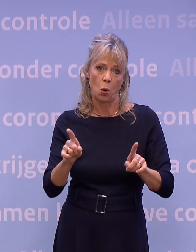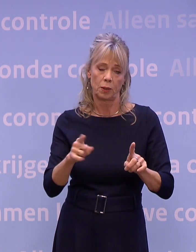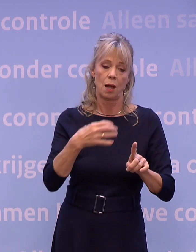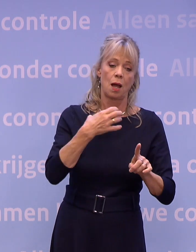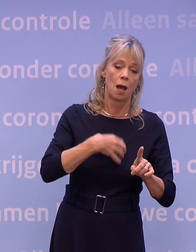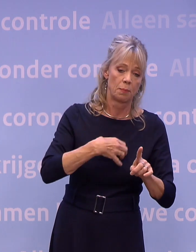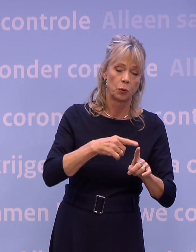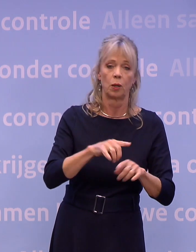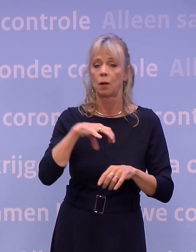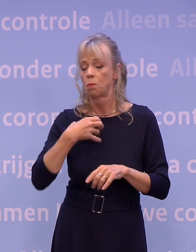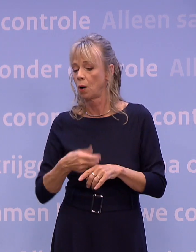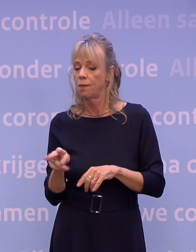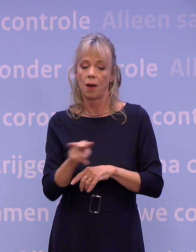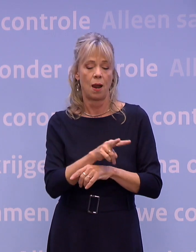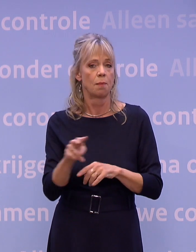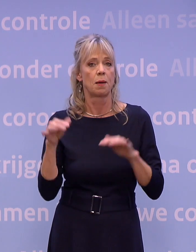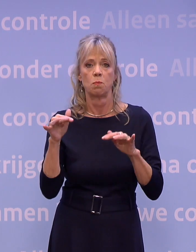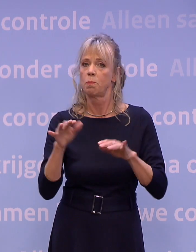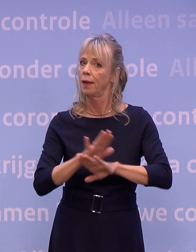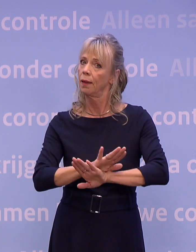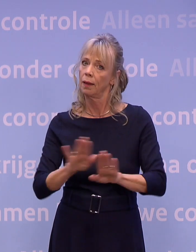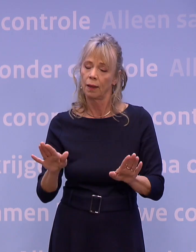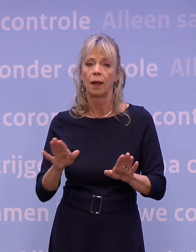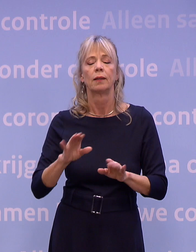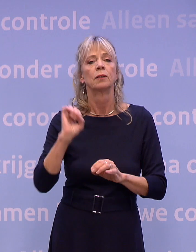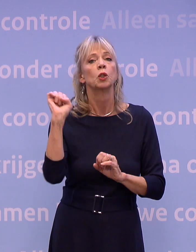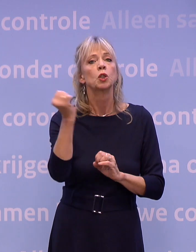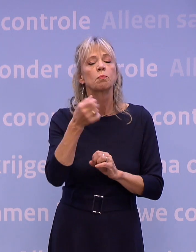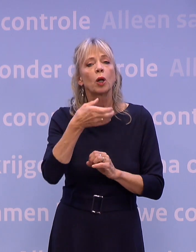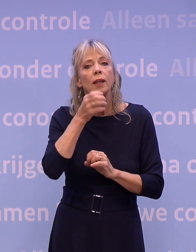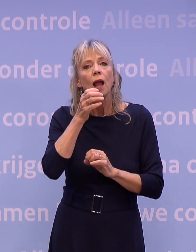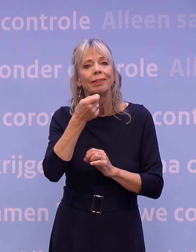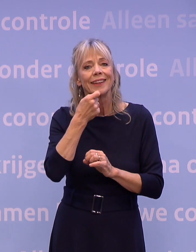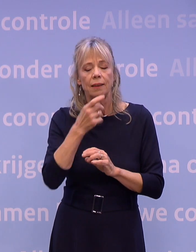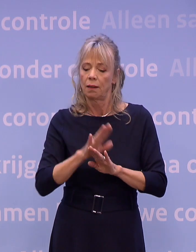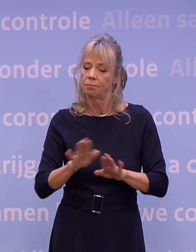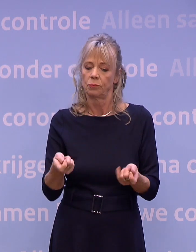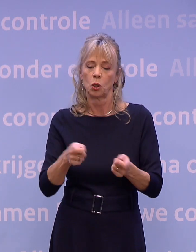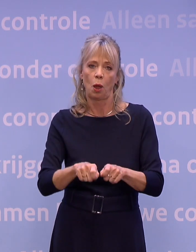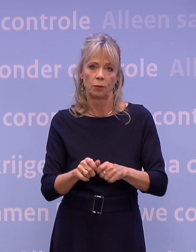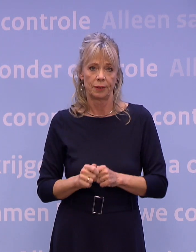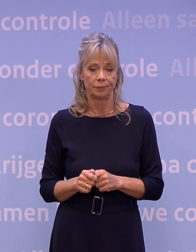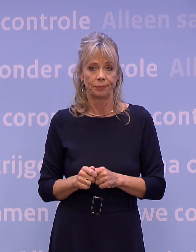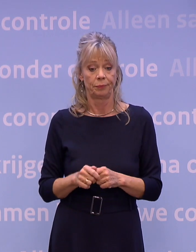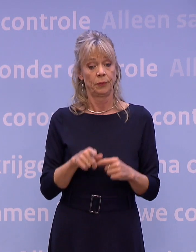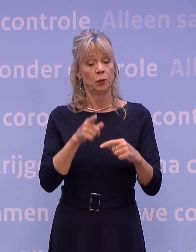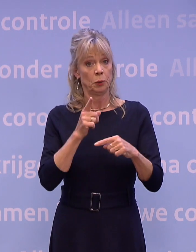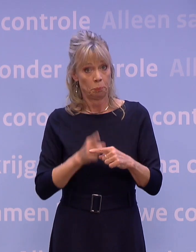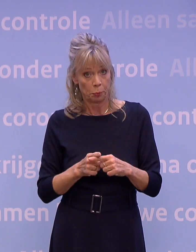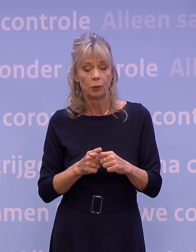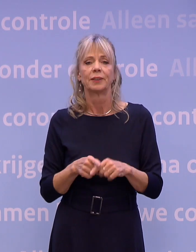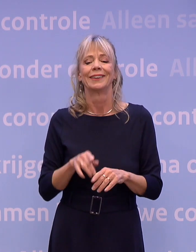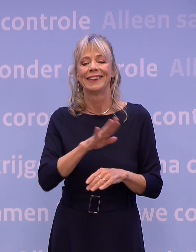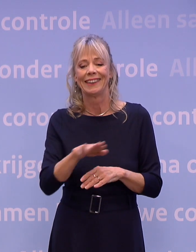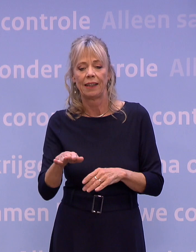professionele sport. En de sportkantines blijven gesloten. Daarbovenop komt nu het volgende. Kinderen en jongeren tot en met